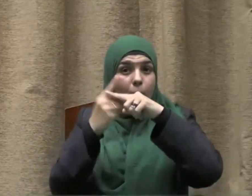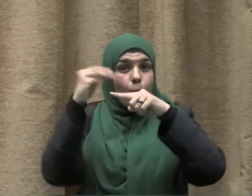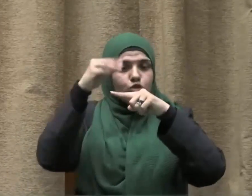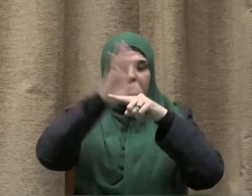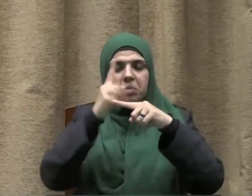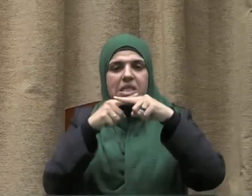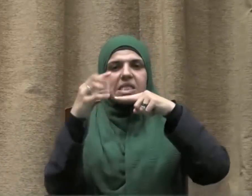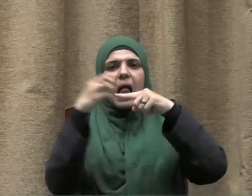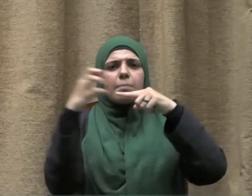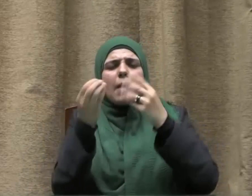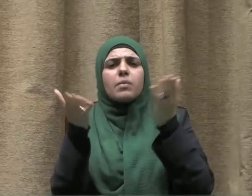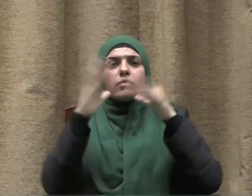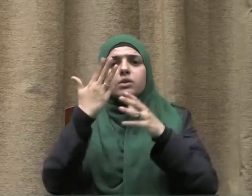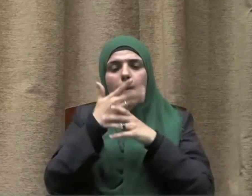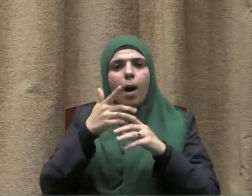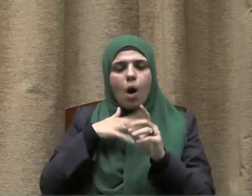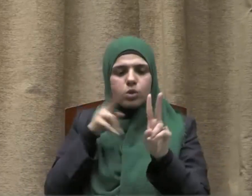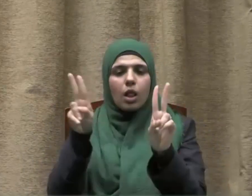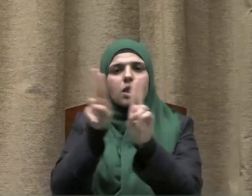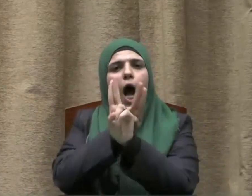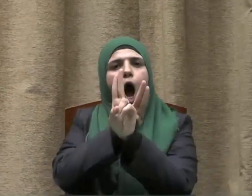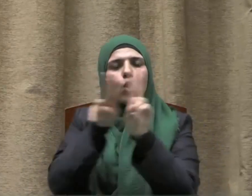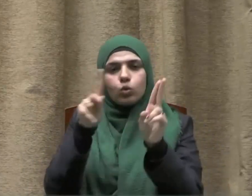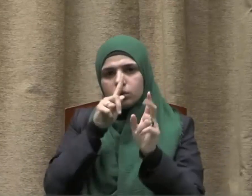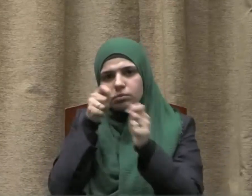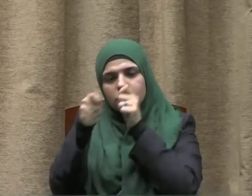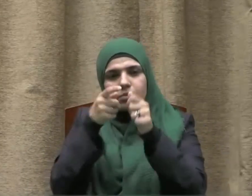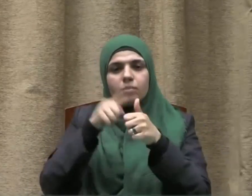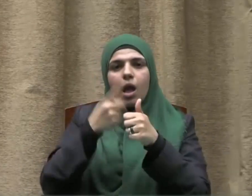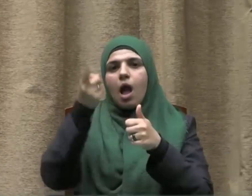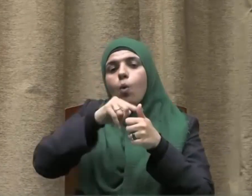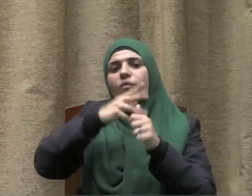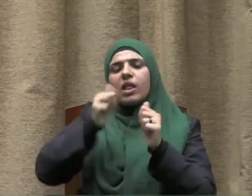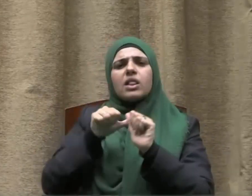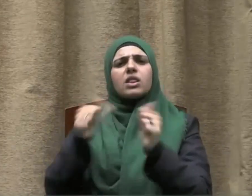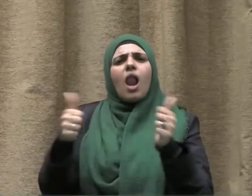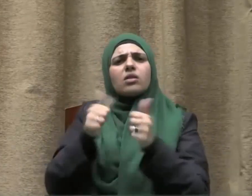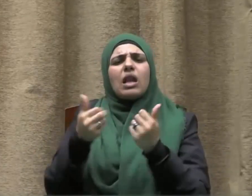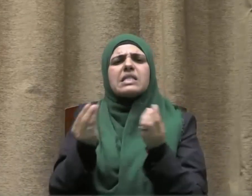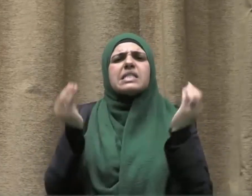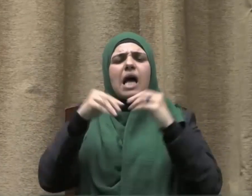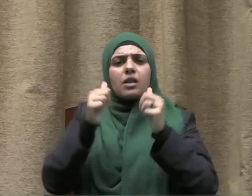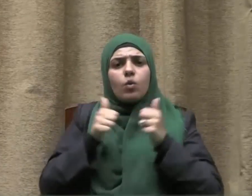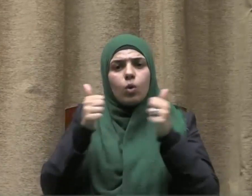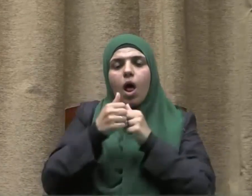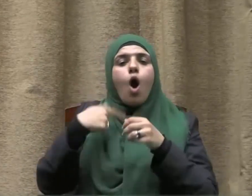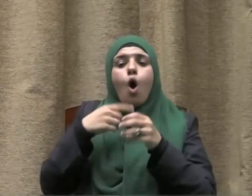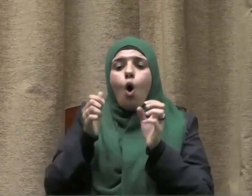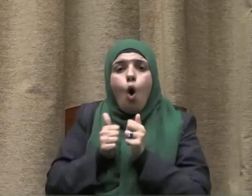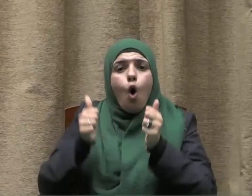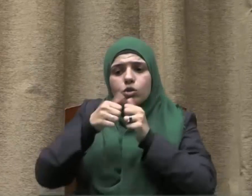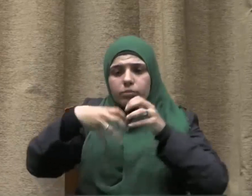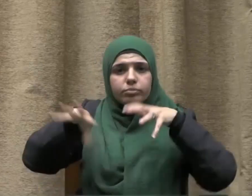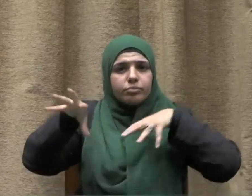المجتمع كظاهرة التحرش وتعدد حالات الطلاق والتفكك الأسري